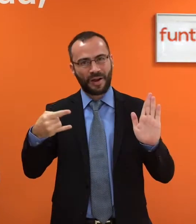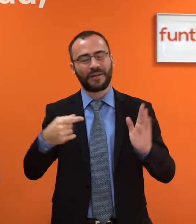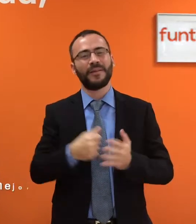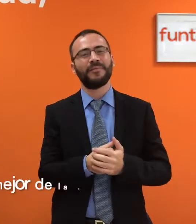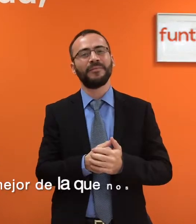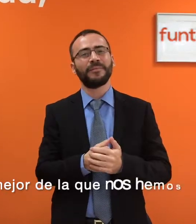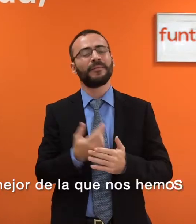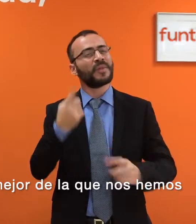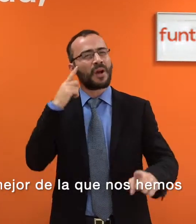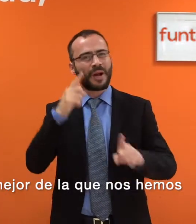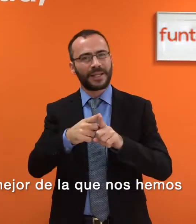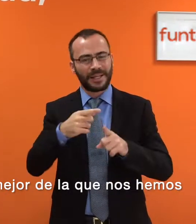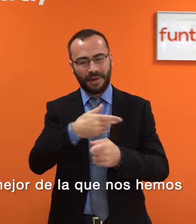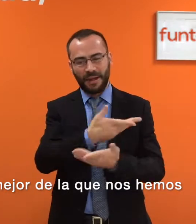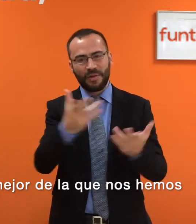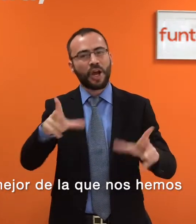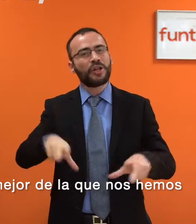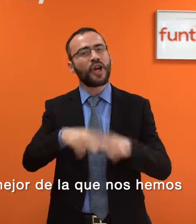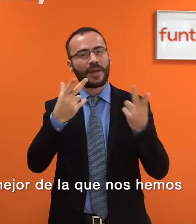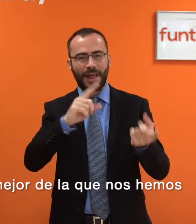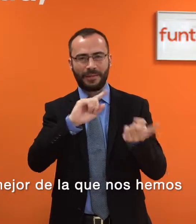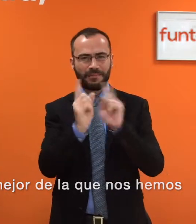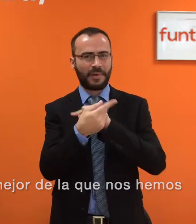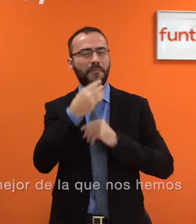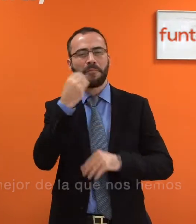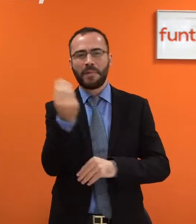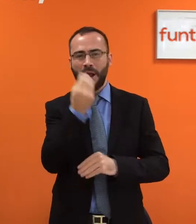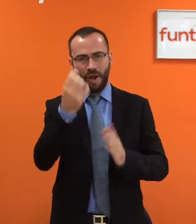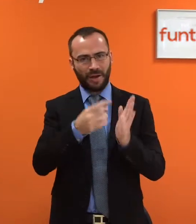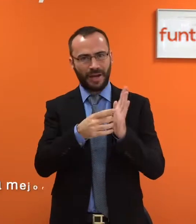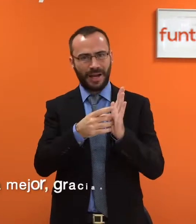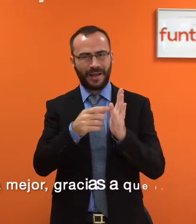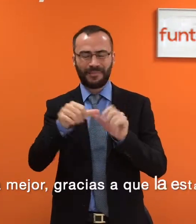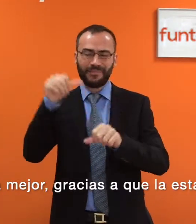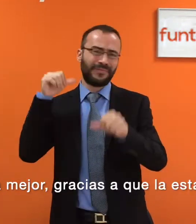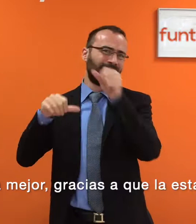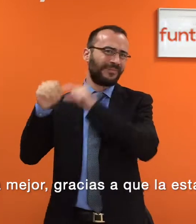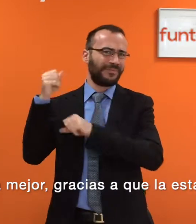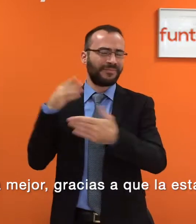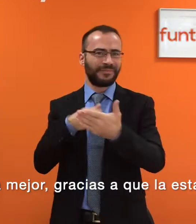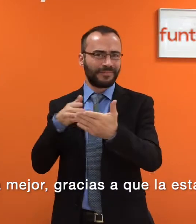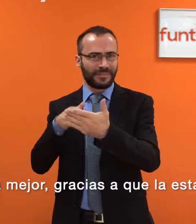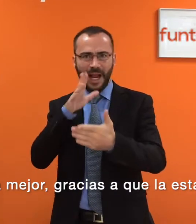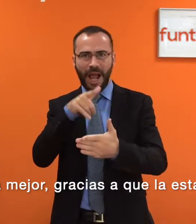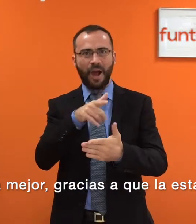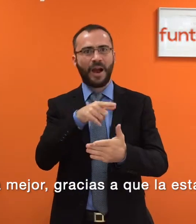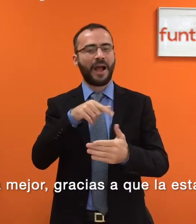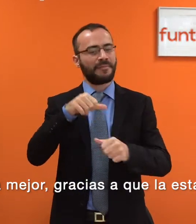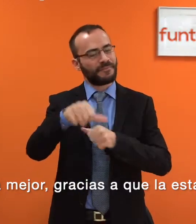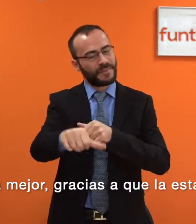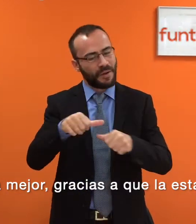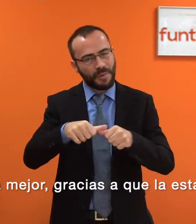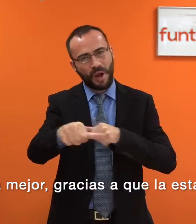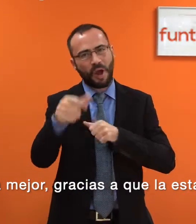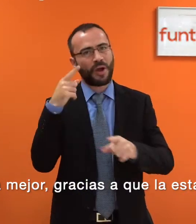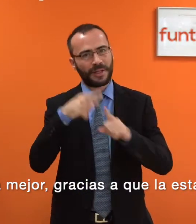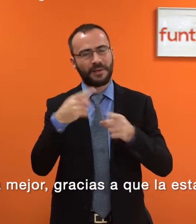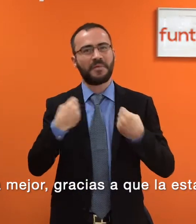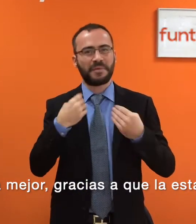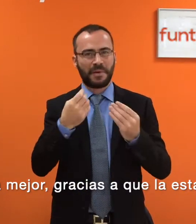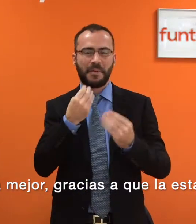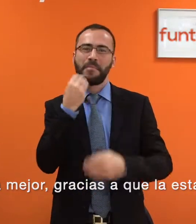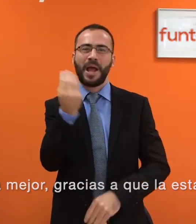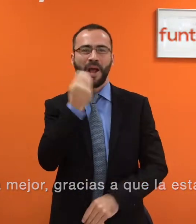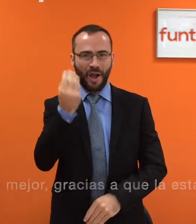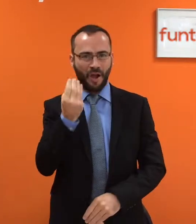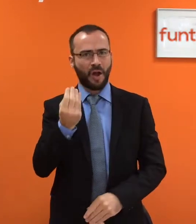para dejar una sociedad mejor de la que nos hemos encontrado. Es decir, que la gente viva mejor, gracias a que